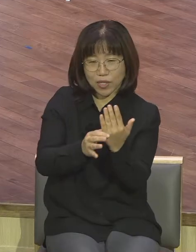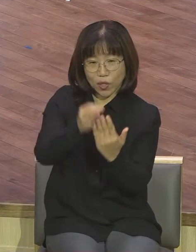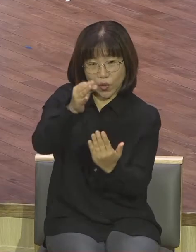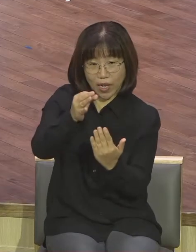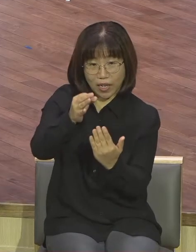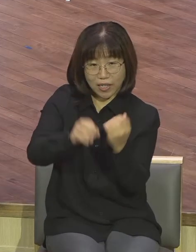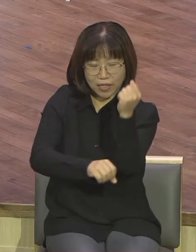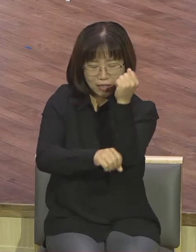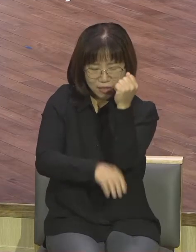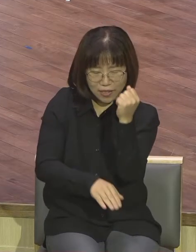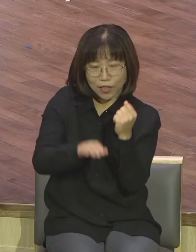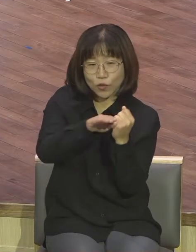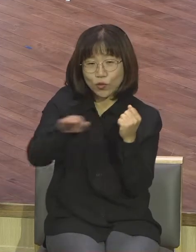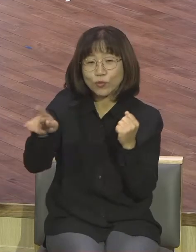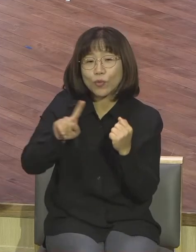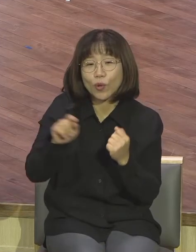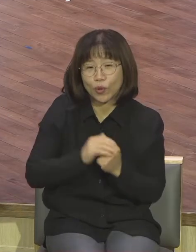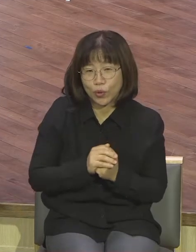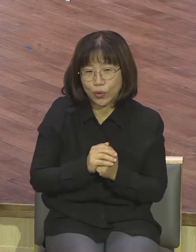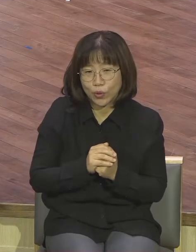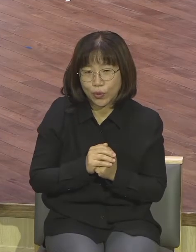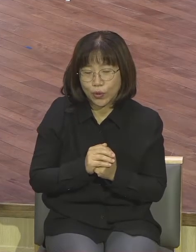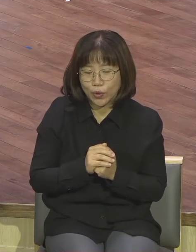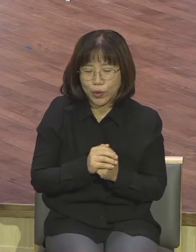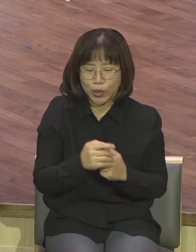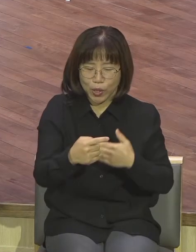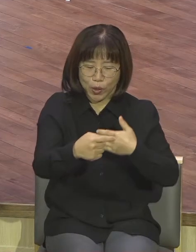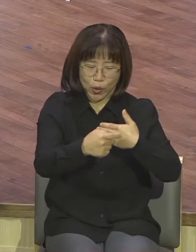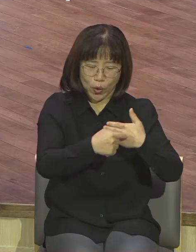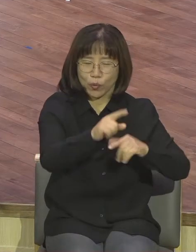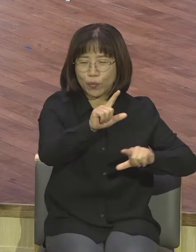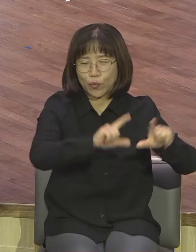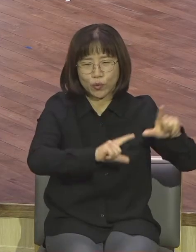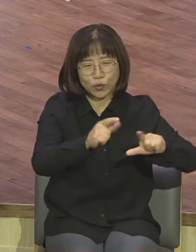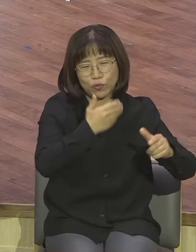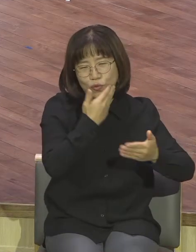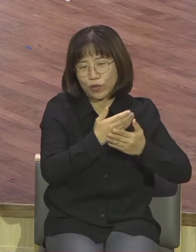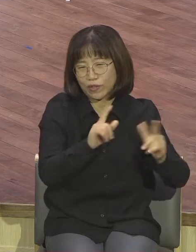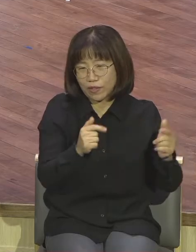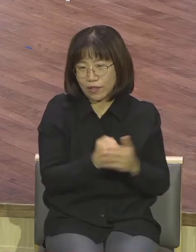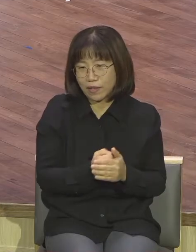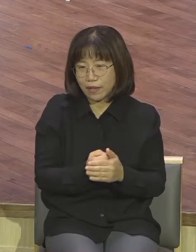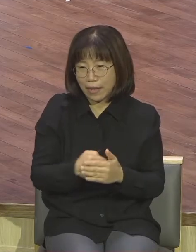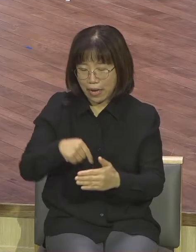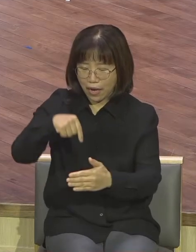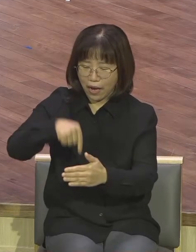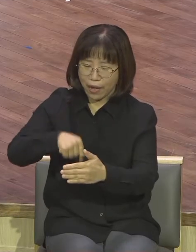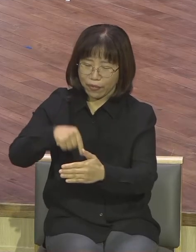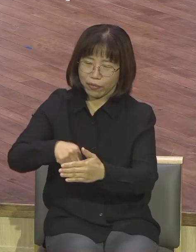외적인 모습이 아니라 그 중심 그 중심에서부터 시작된다는 것입니다 구체적으로